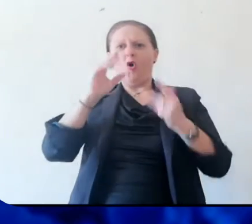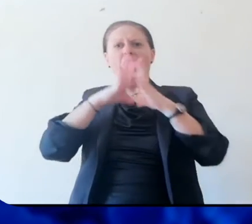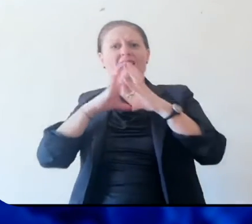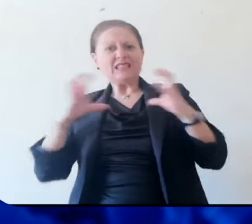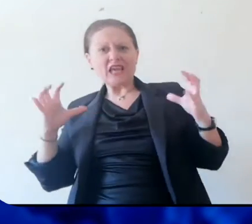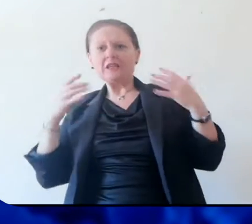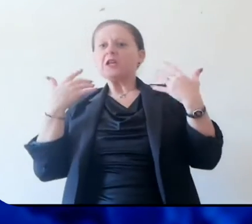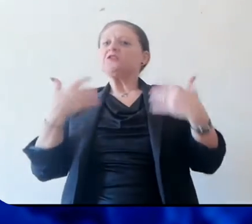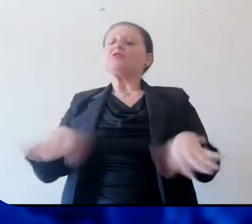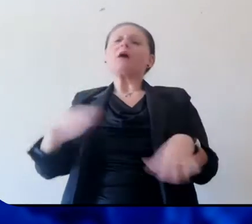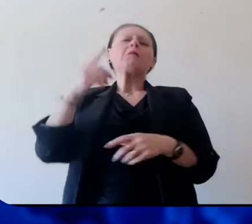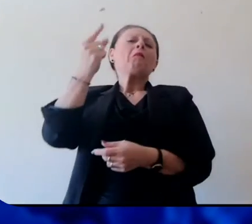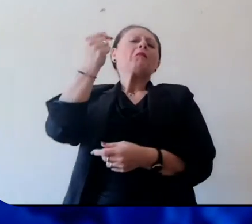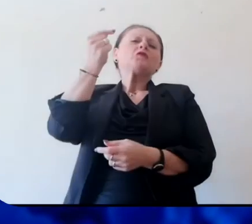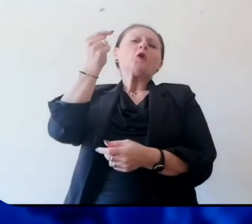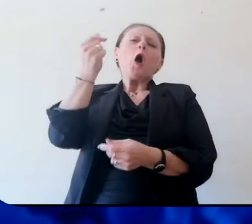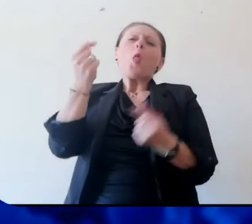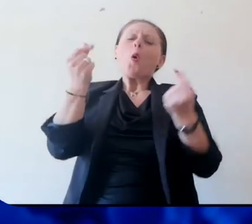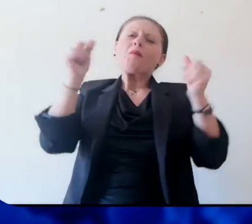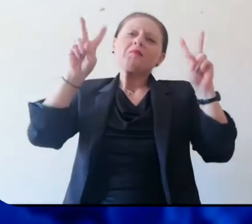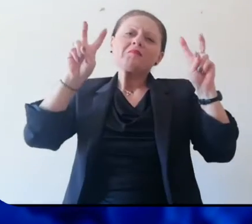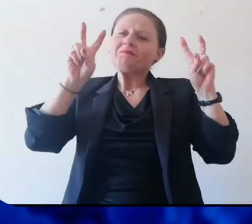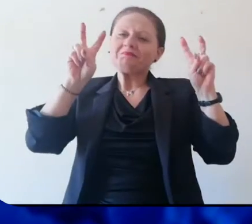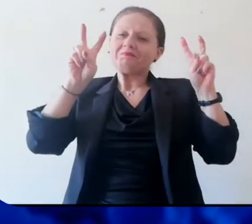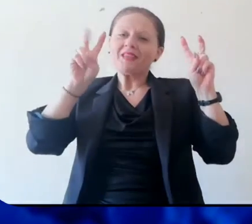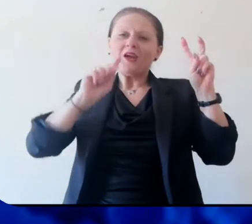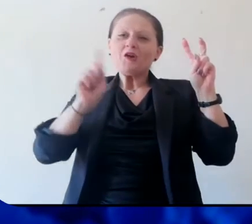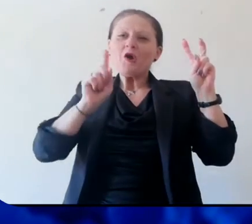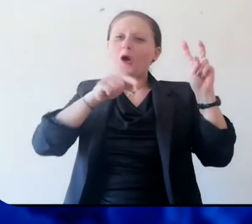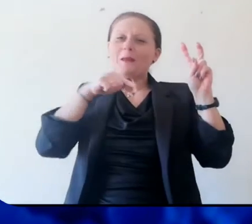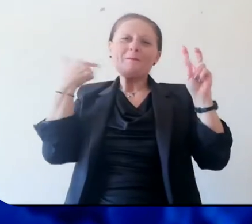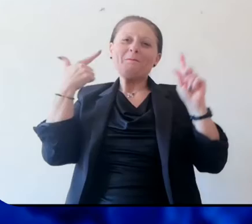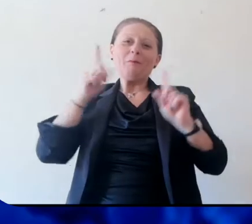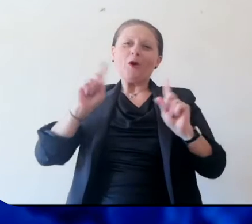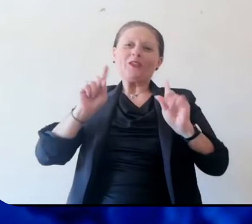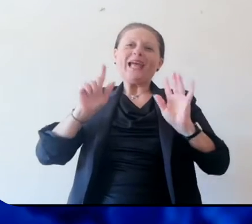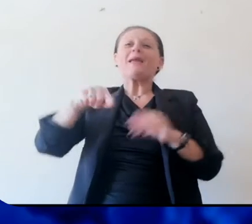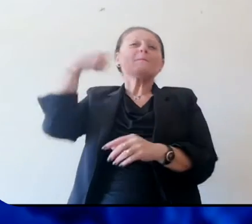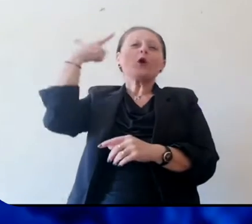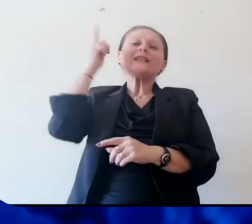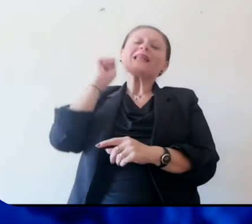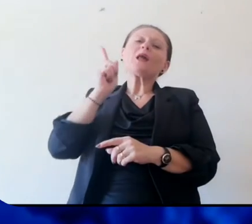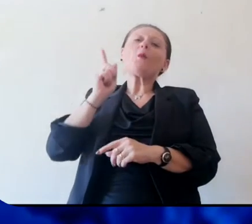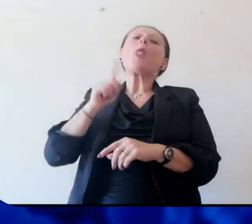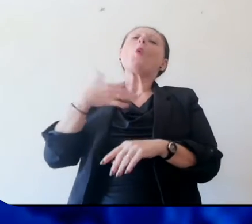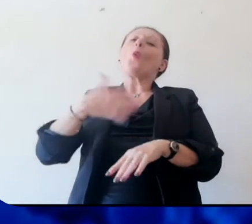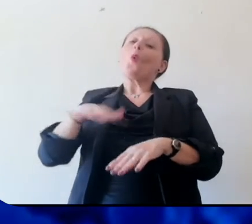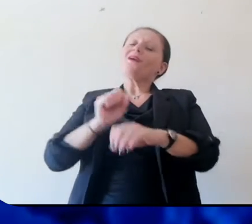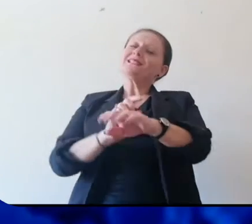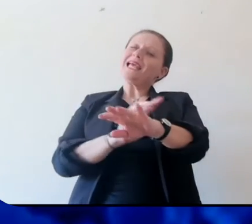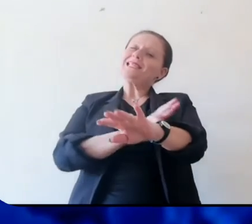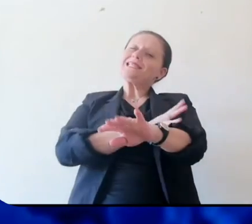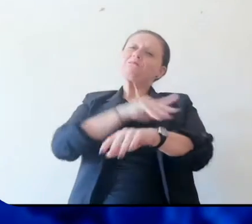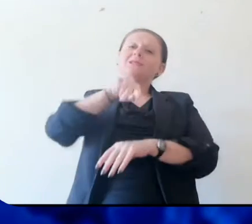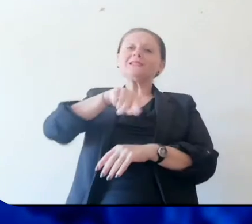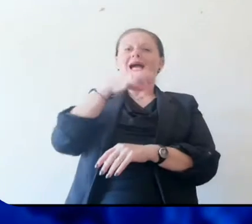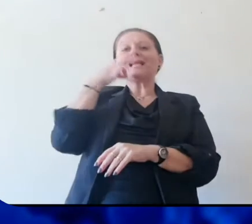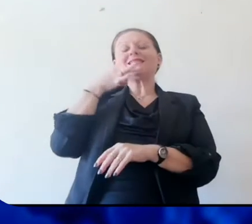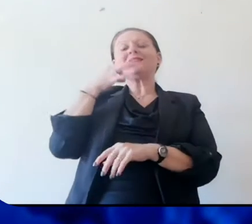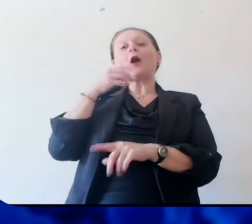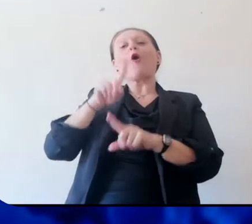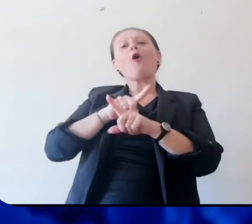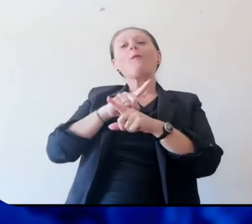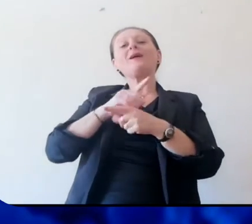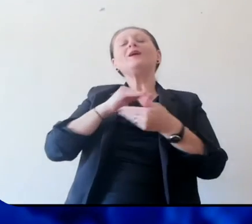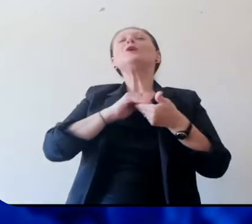aziende, non è importante l'importo che viene erogato, è importante che si dimostri questa sensibilità e che si compia questo